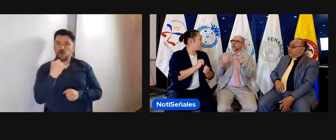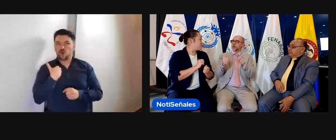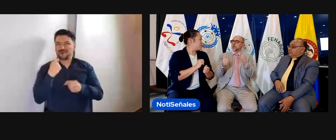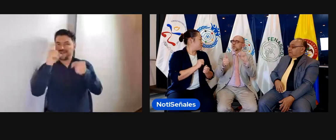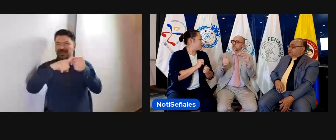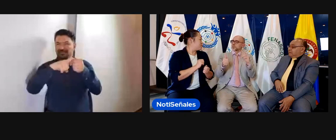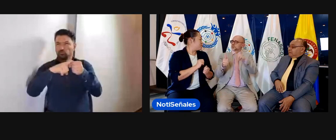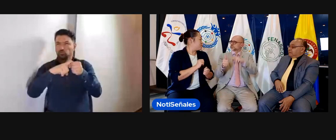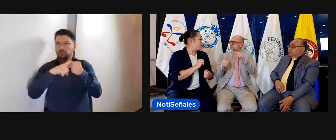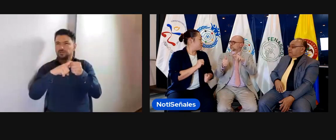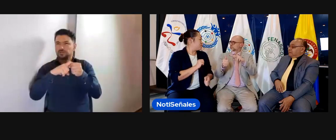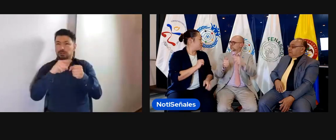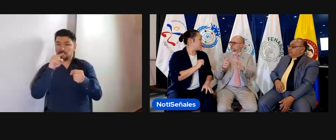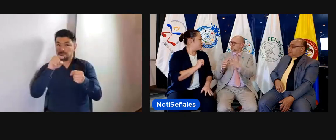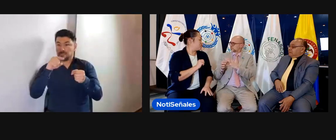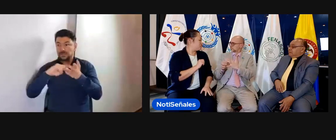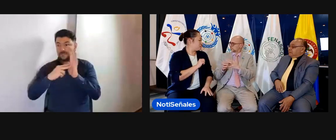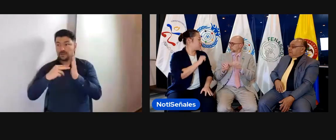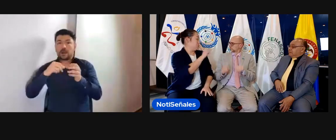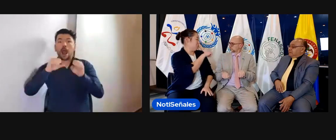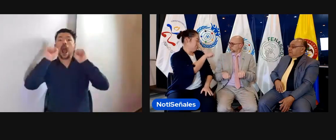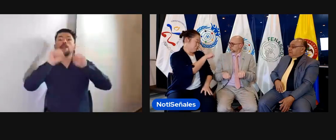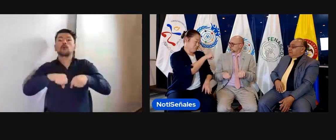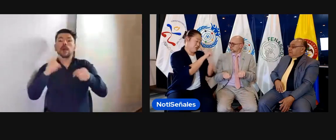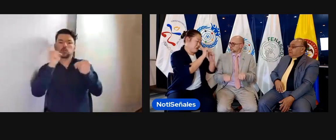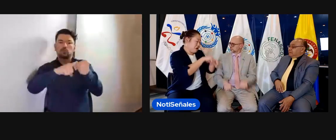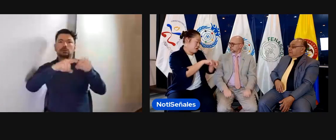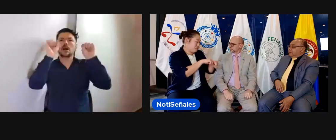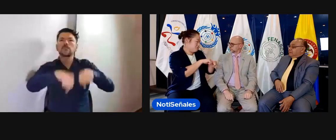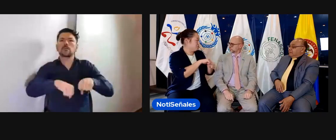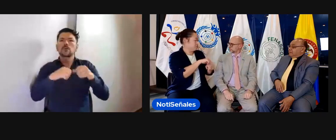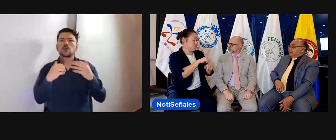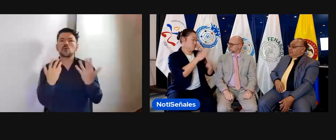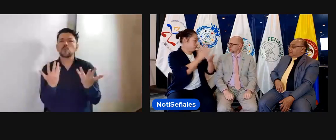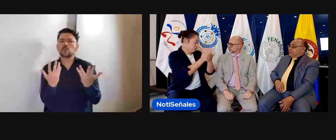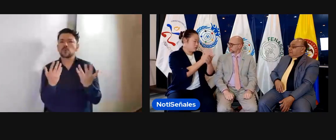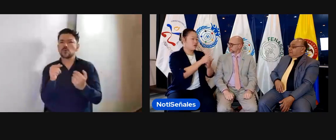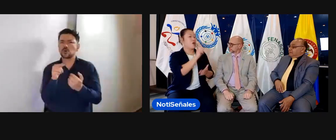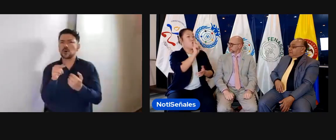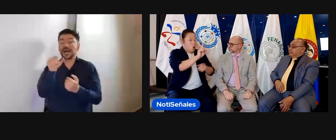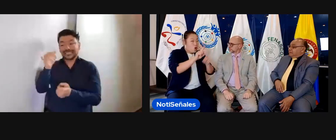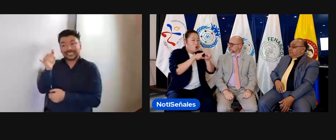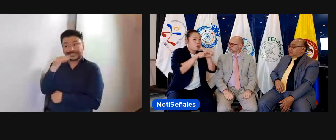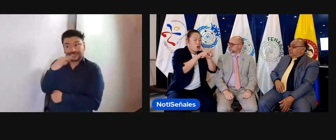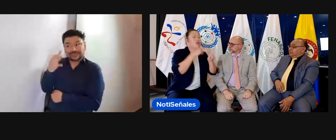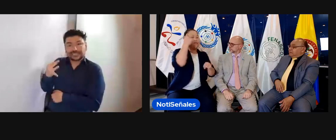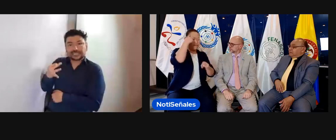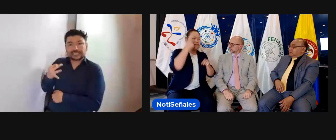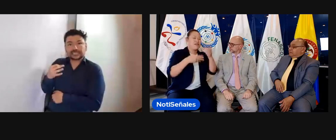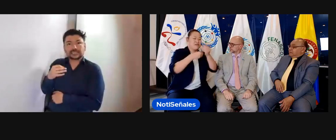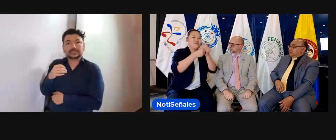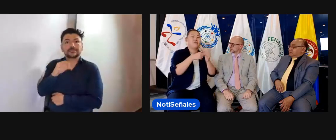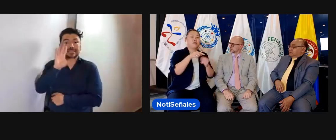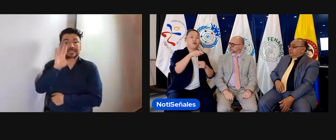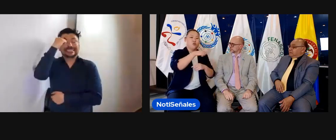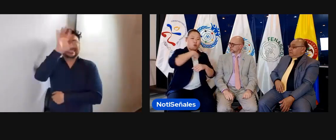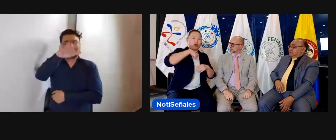Bueno, se podría decir si quizás algunos no están de pronto con su asociación nacional y